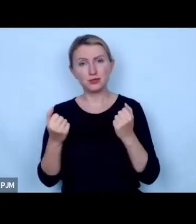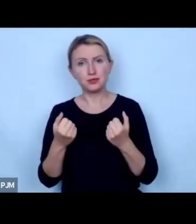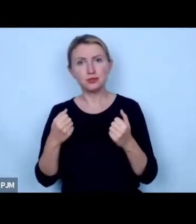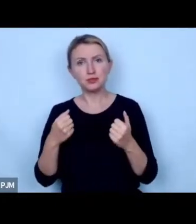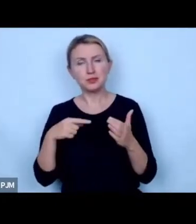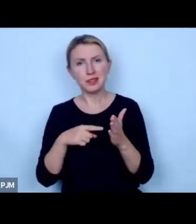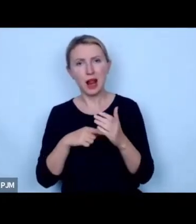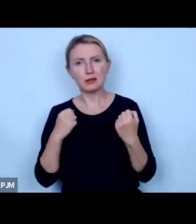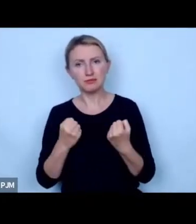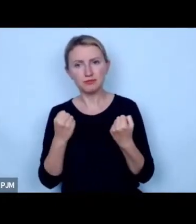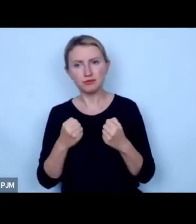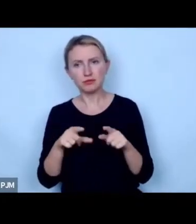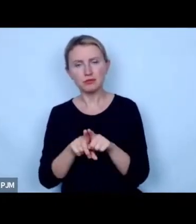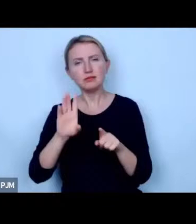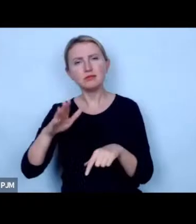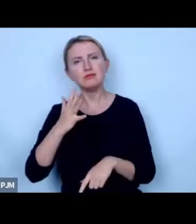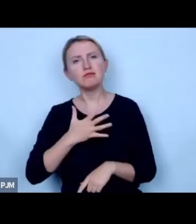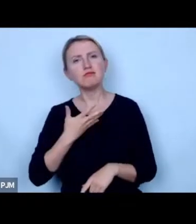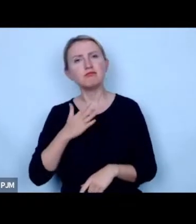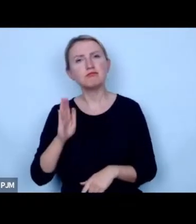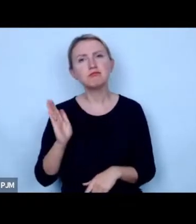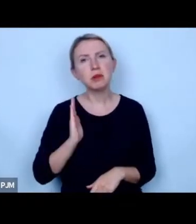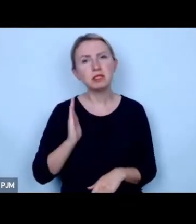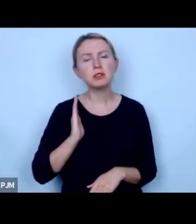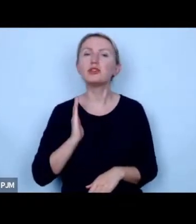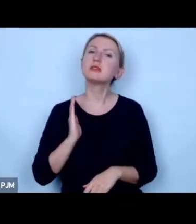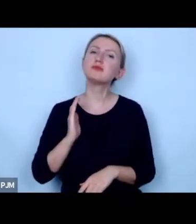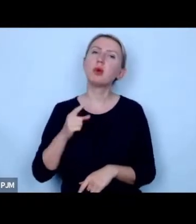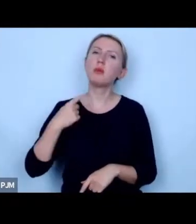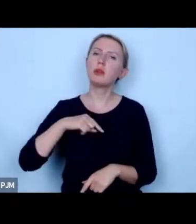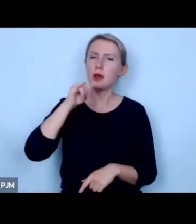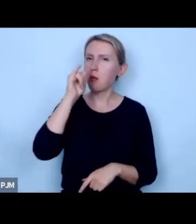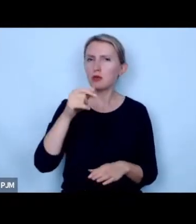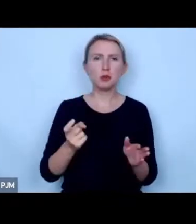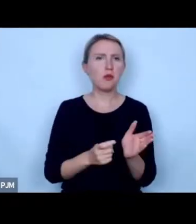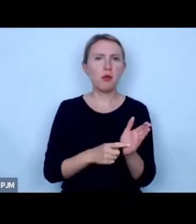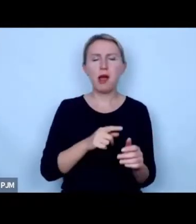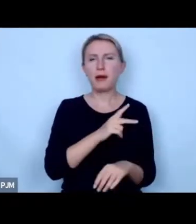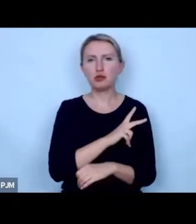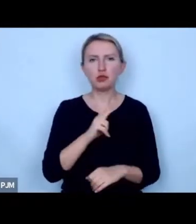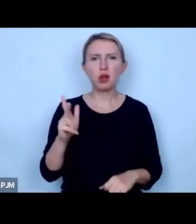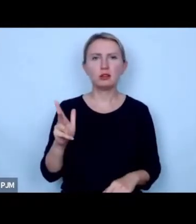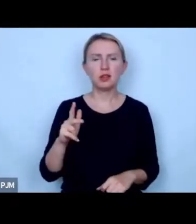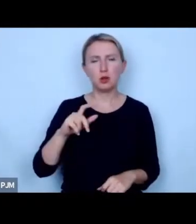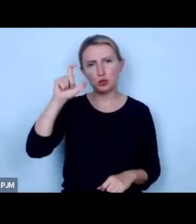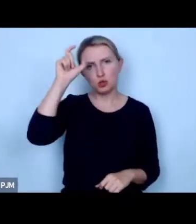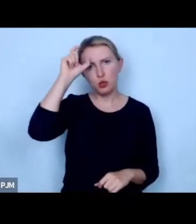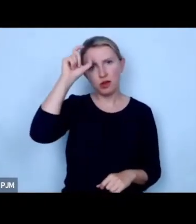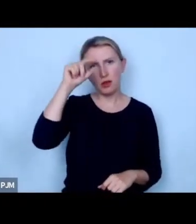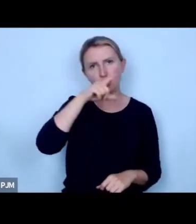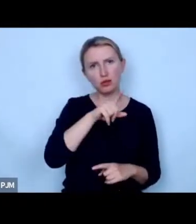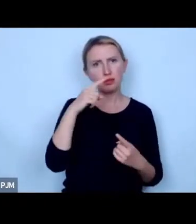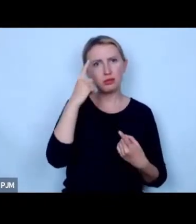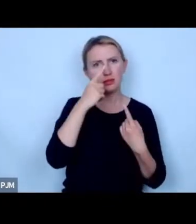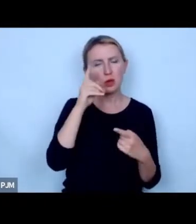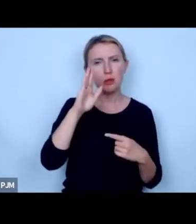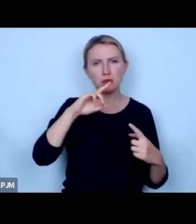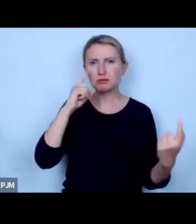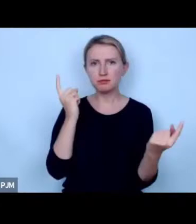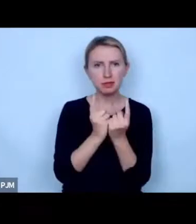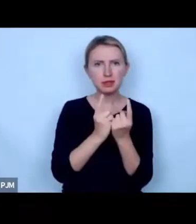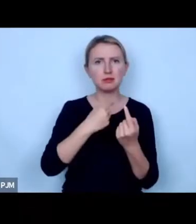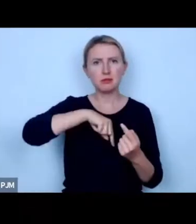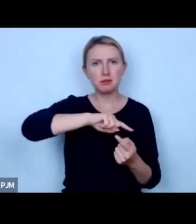miały też poczucie bezpieczeństwa no bo nie możemy wymagać od każdego człowieka żeby po prostu myślał miał identyczną z nami